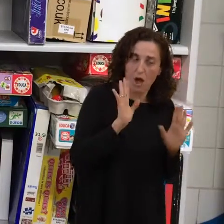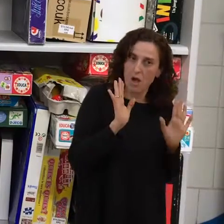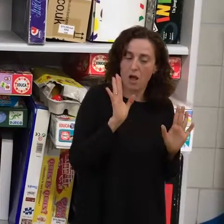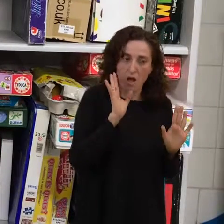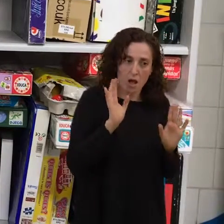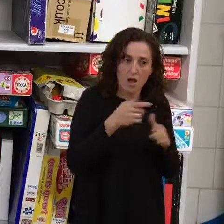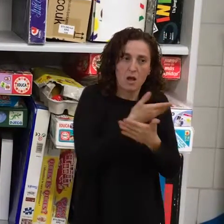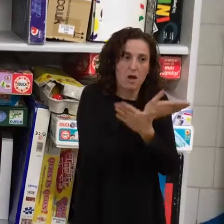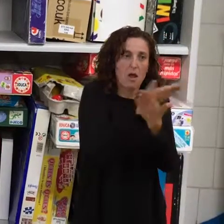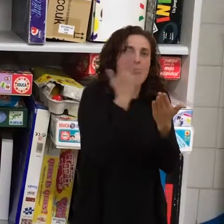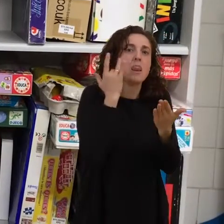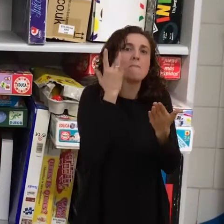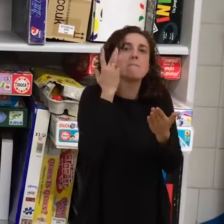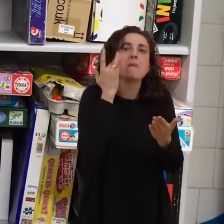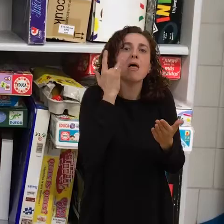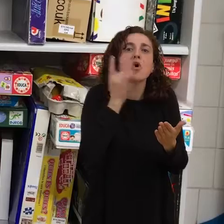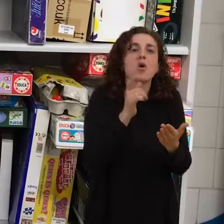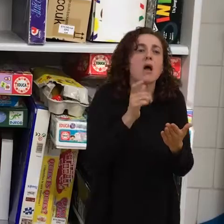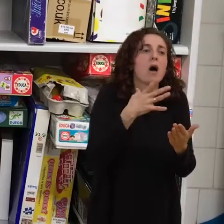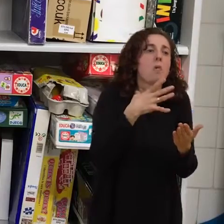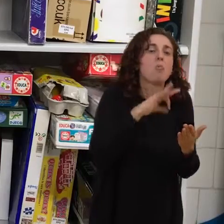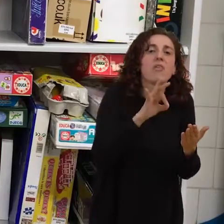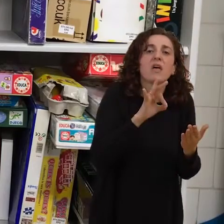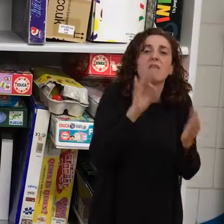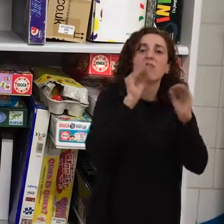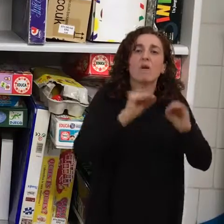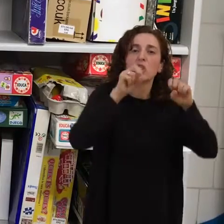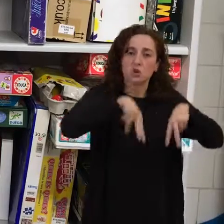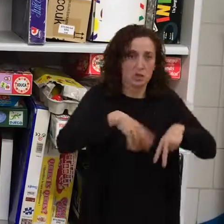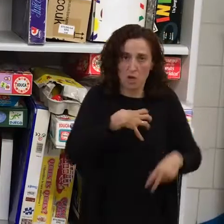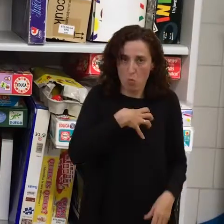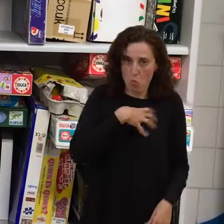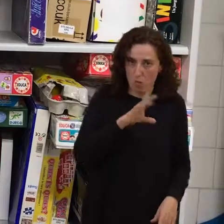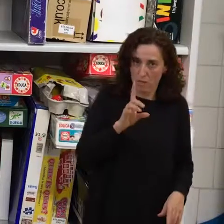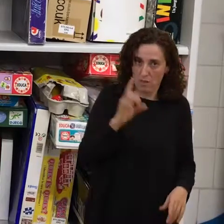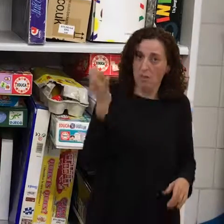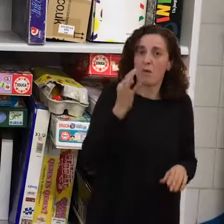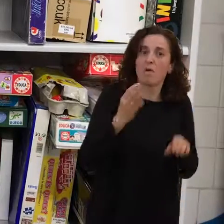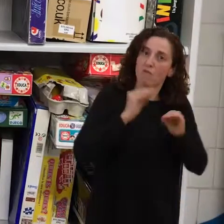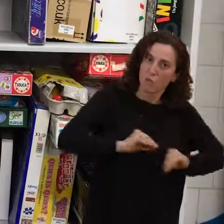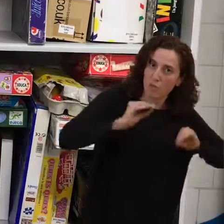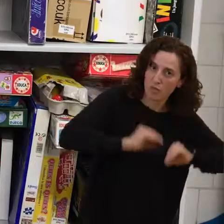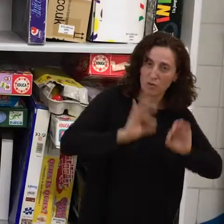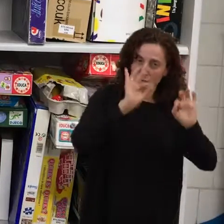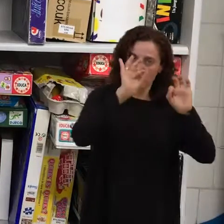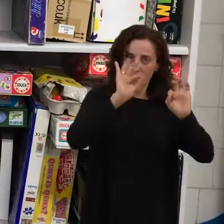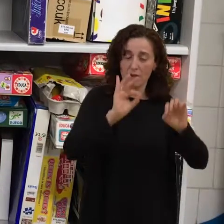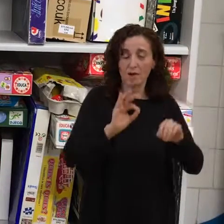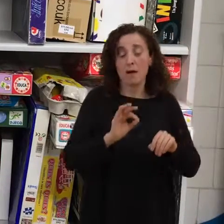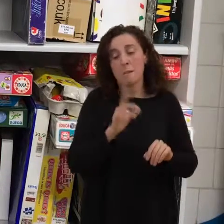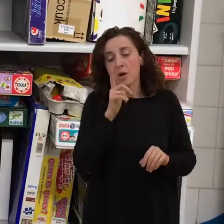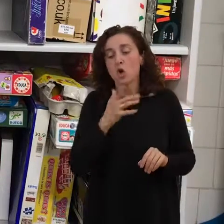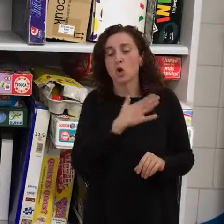no puede ser ni limpiadora sin formación específica, pero nosotros queremos ofrecerles algo mejor.